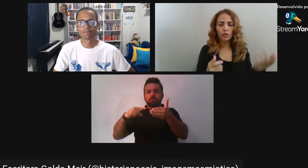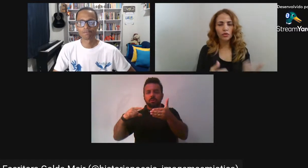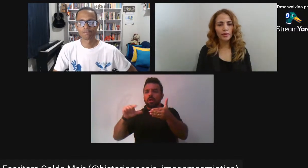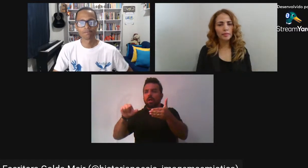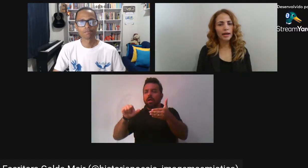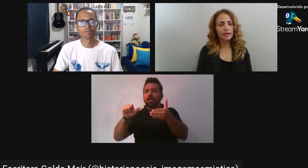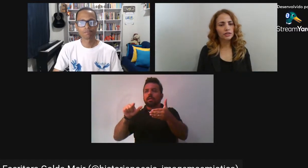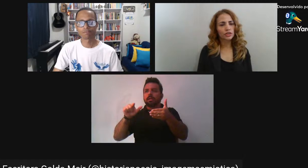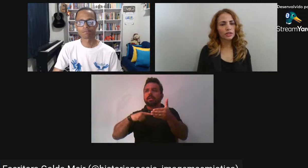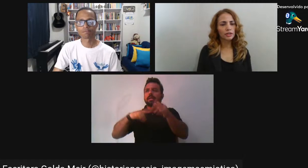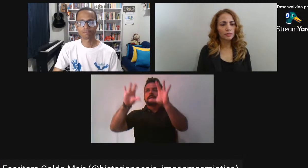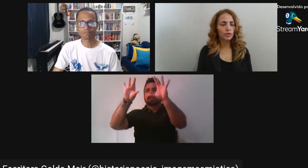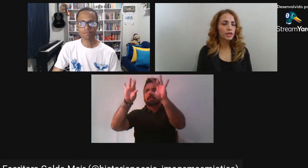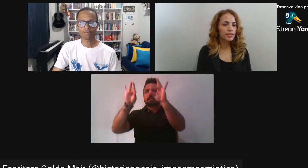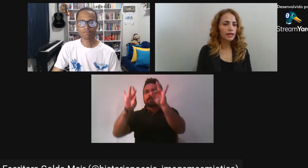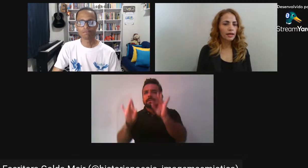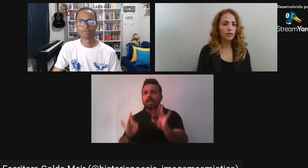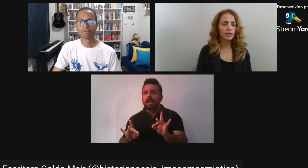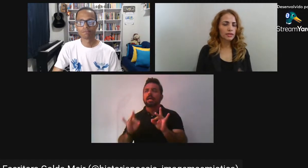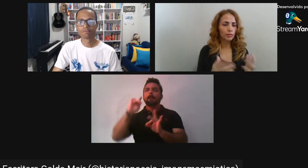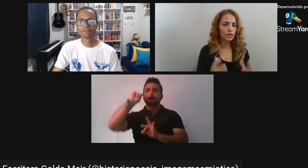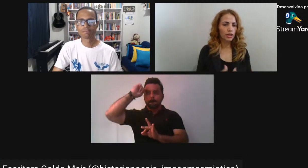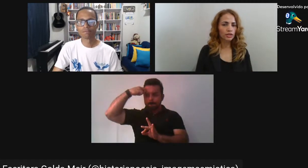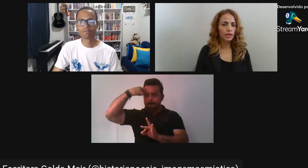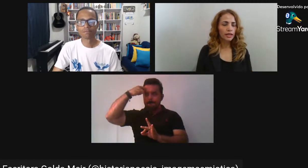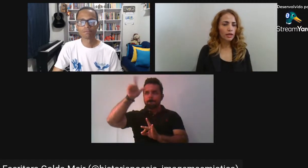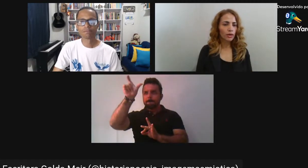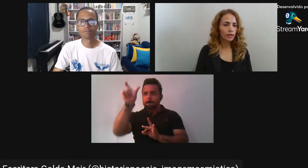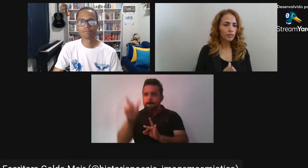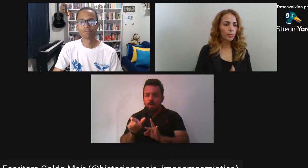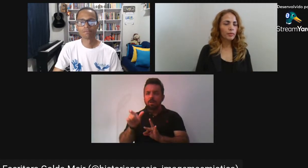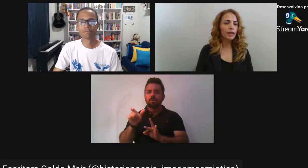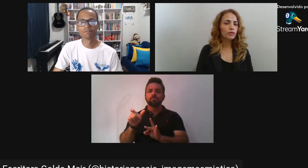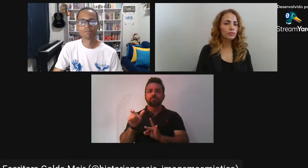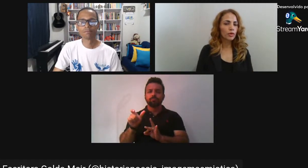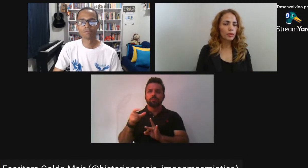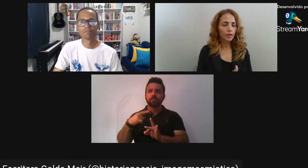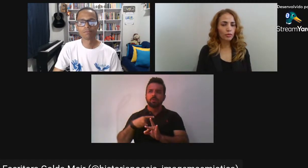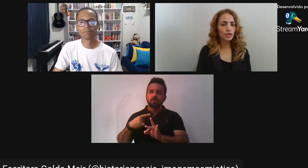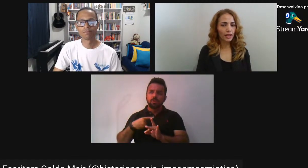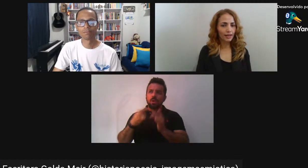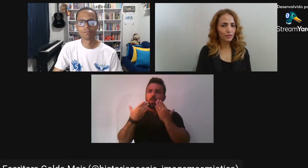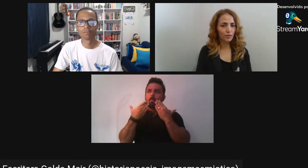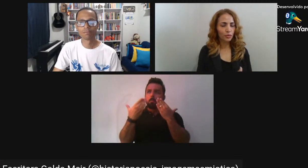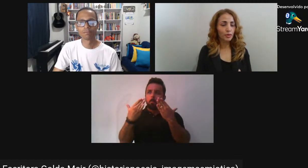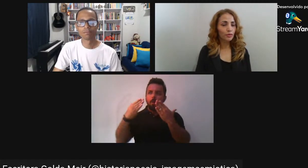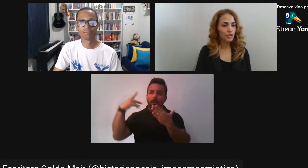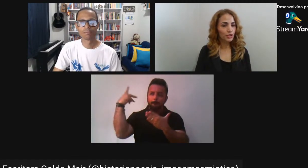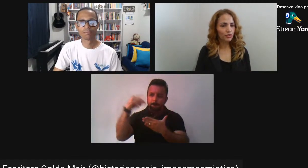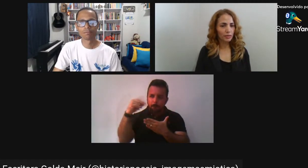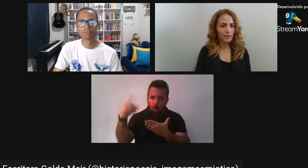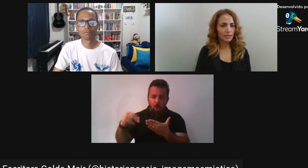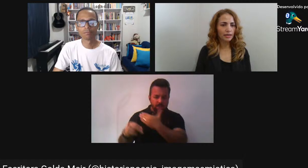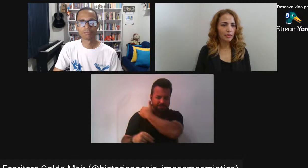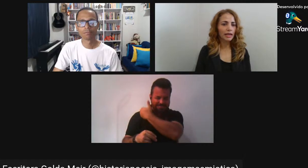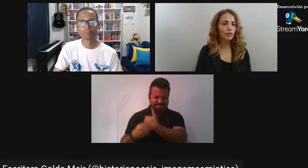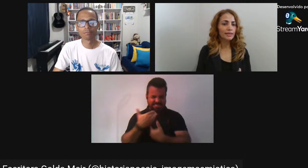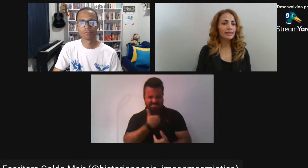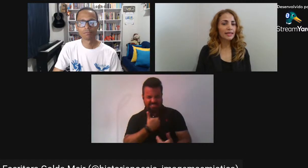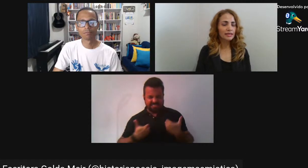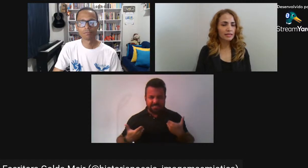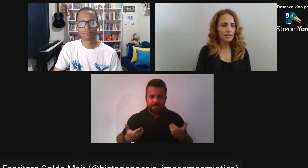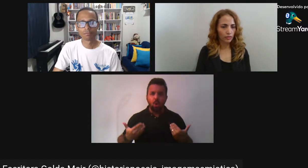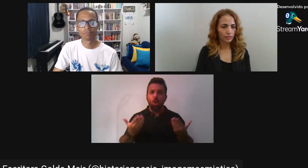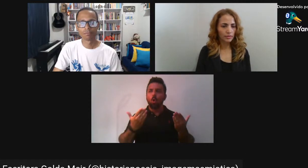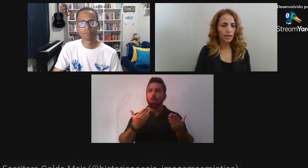Alguma marca De punição E assim por diante Então O meu primeiro O meu primeiro objeto O meu primeiro objetivo Era pesquisar Trabalhar